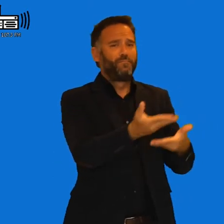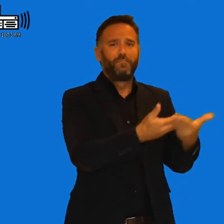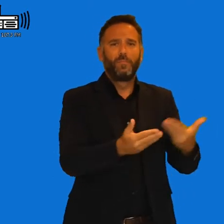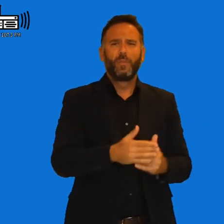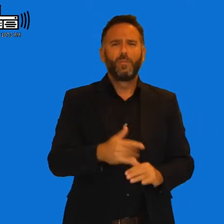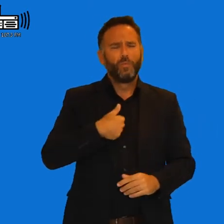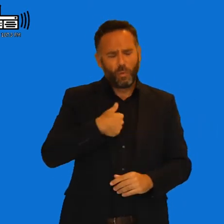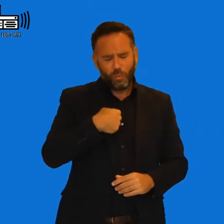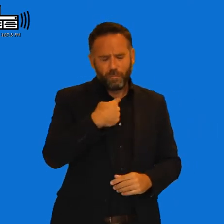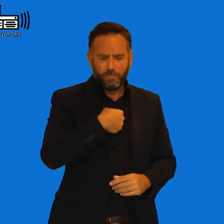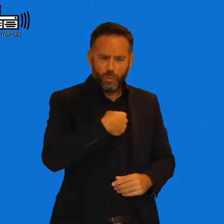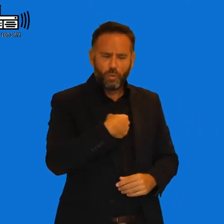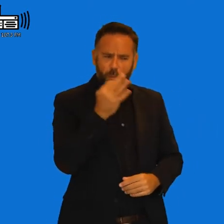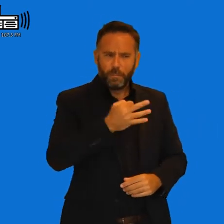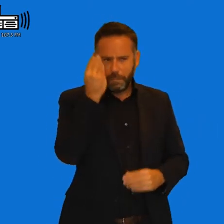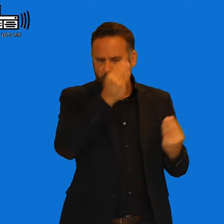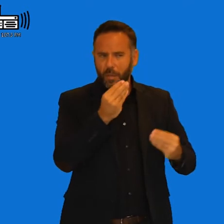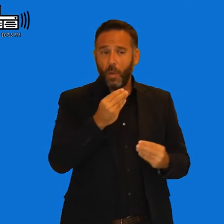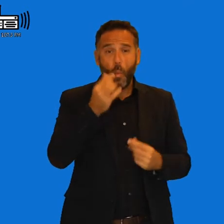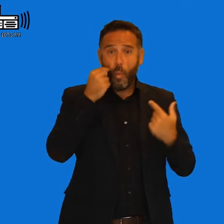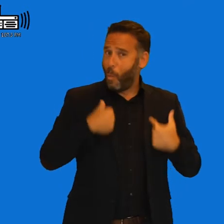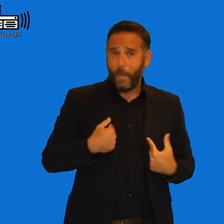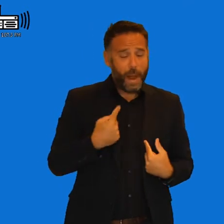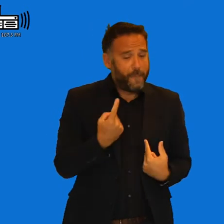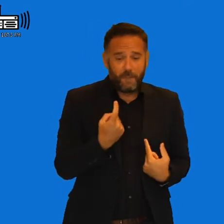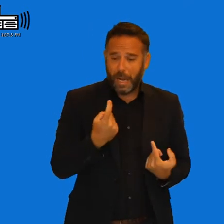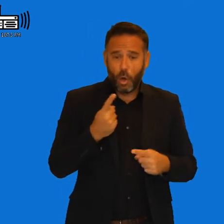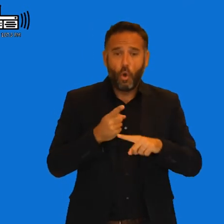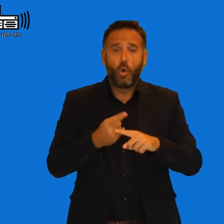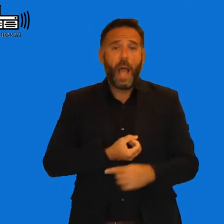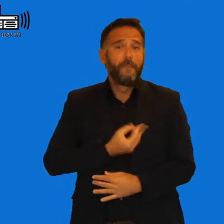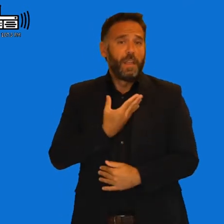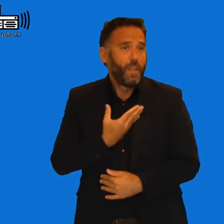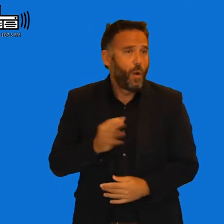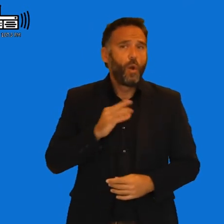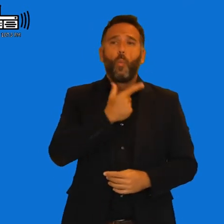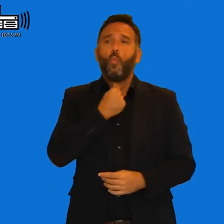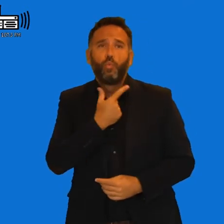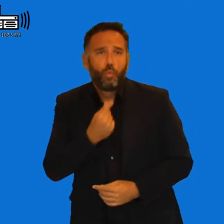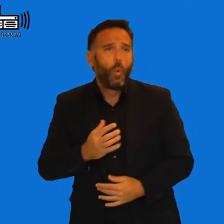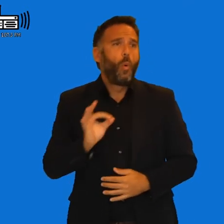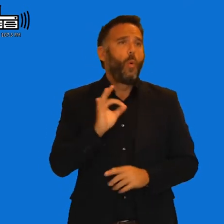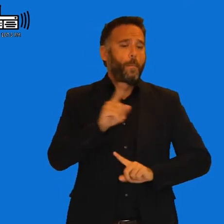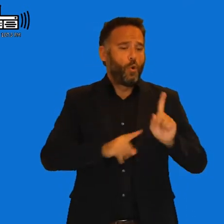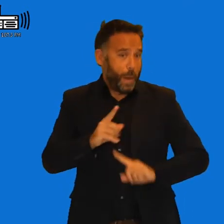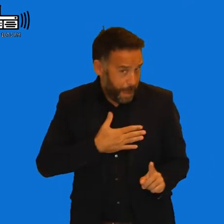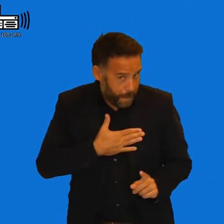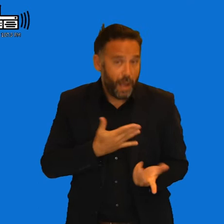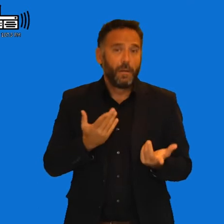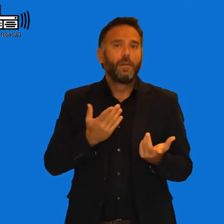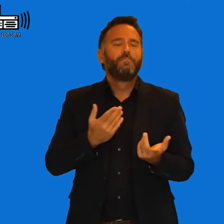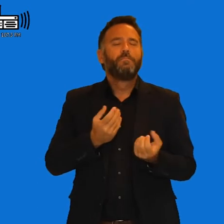humano siempre siente la necesidad de compartir tus aficiones o no aficiones o tus problemas con otra gente